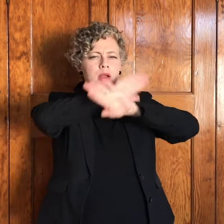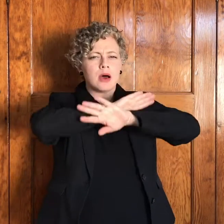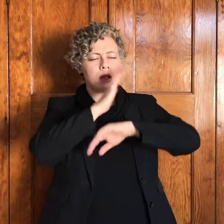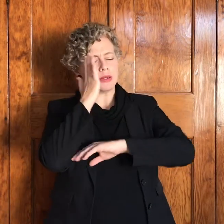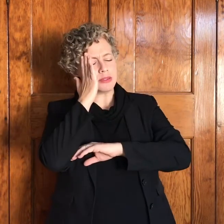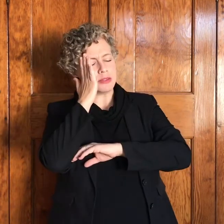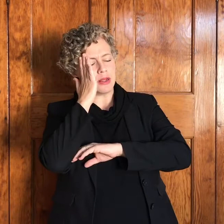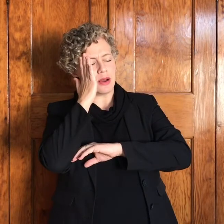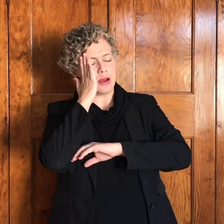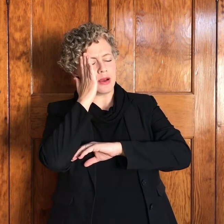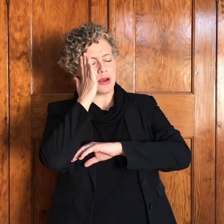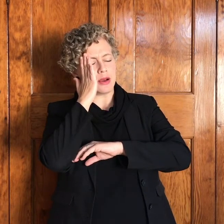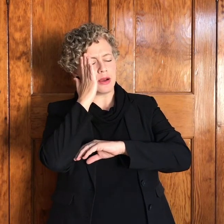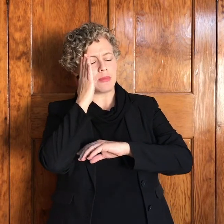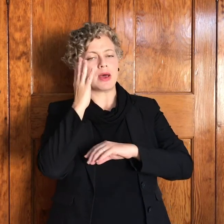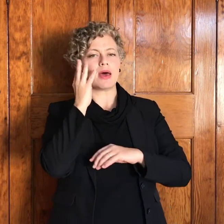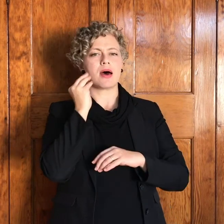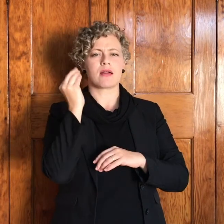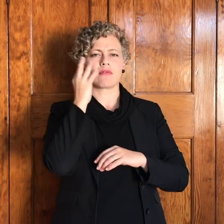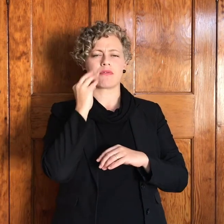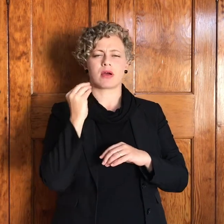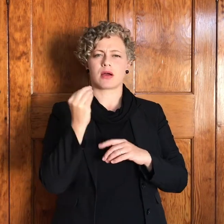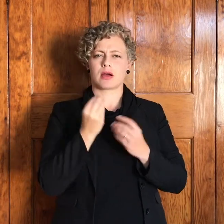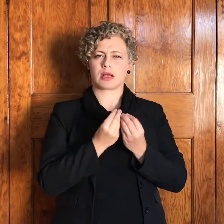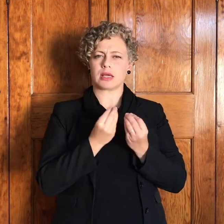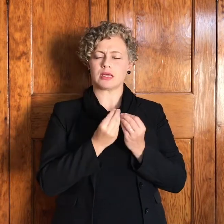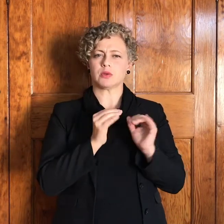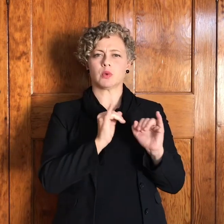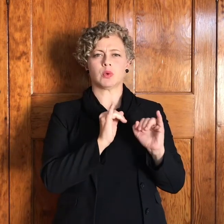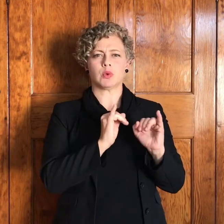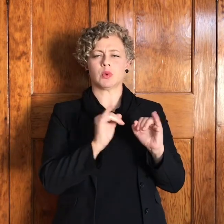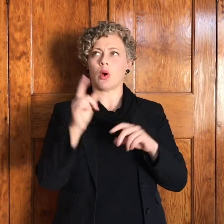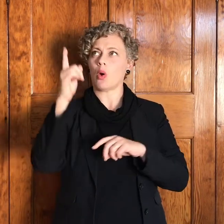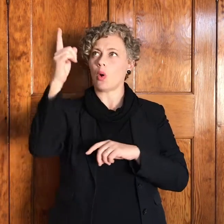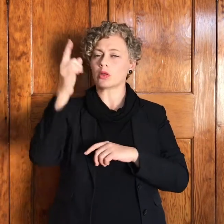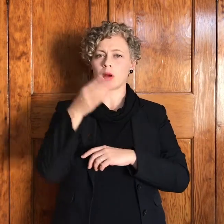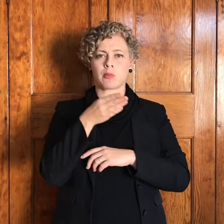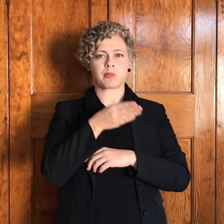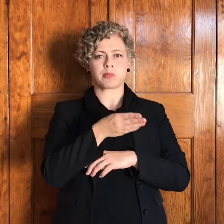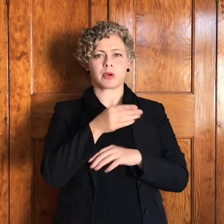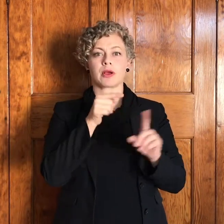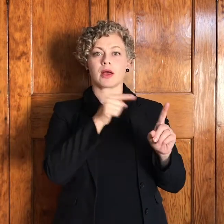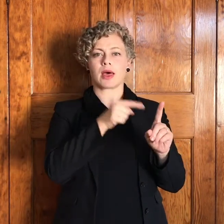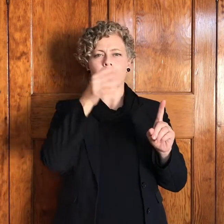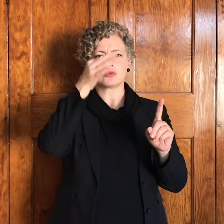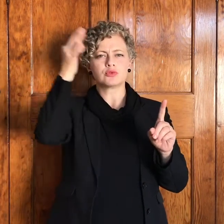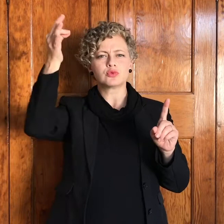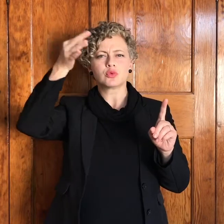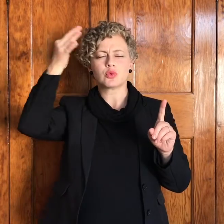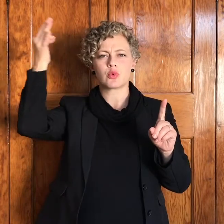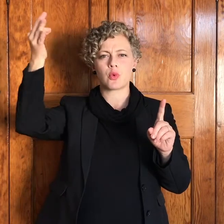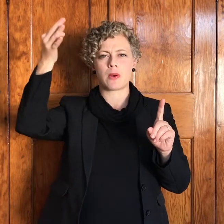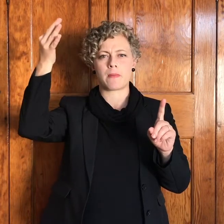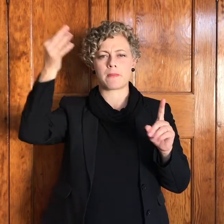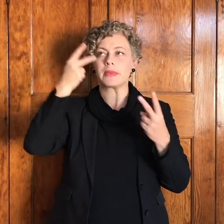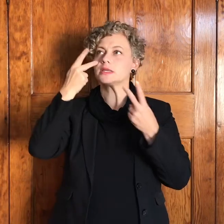het noem die bybel sê dit is een belevenis van God hy droom en hy sien die jimmel is oop